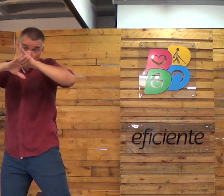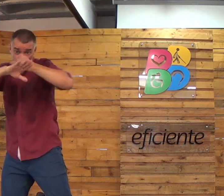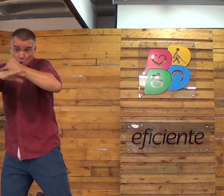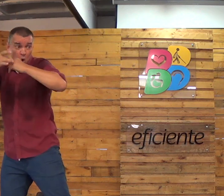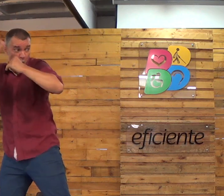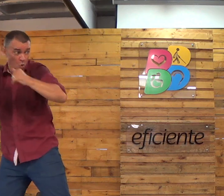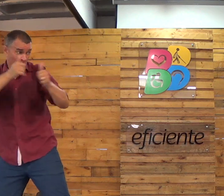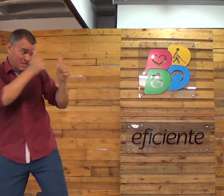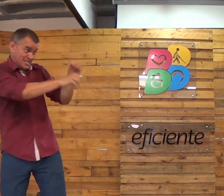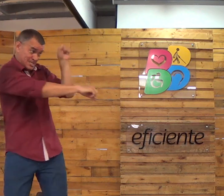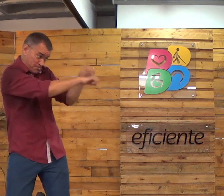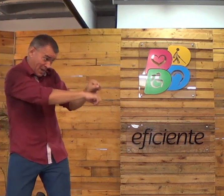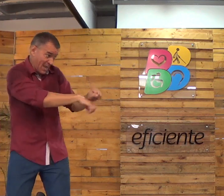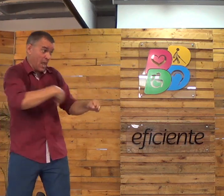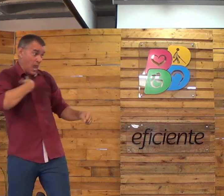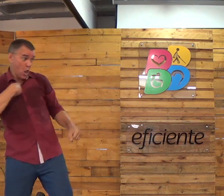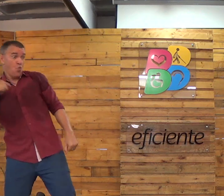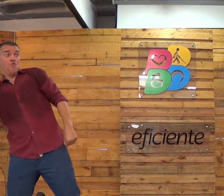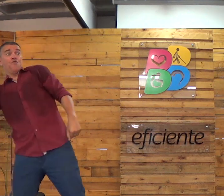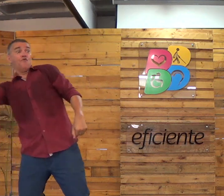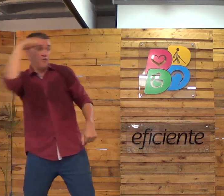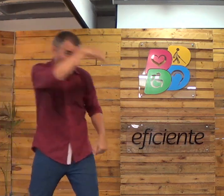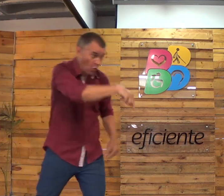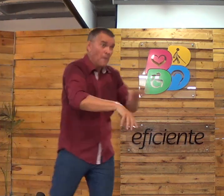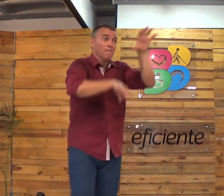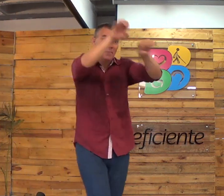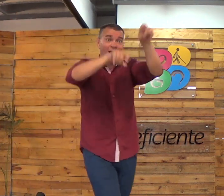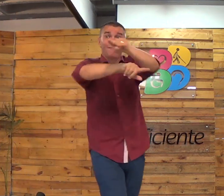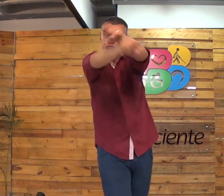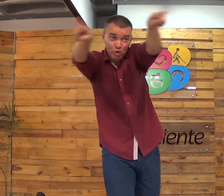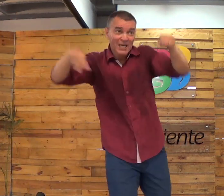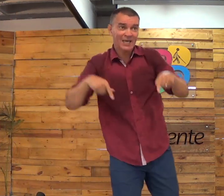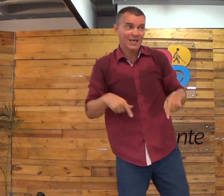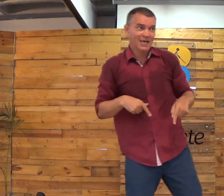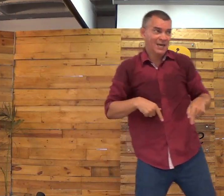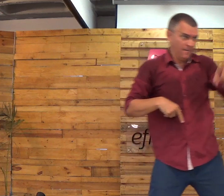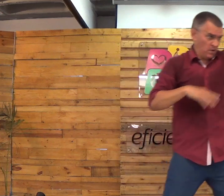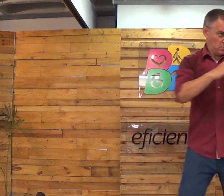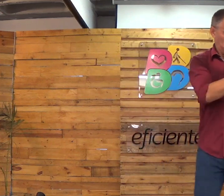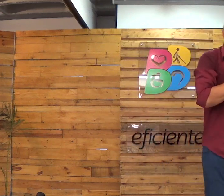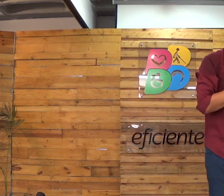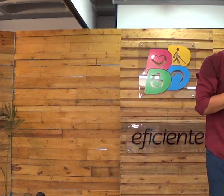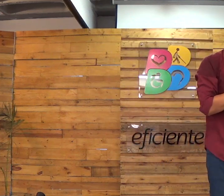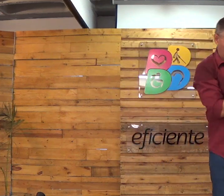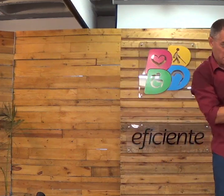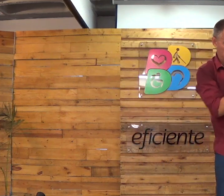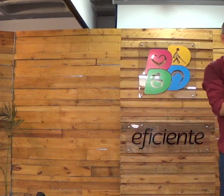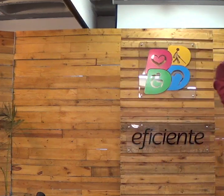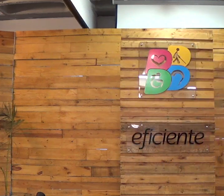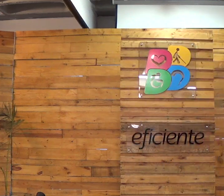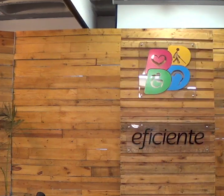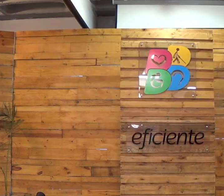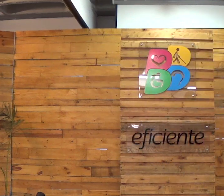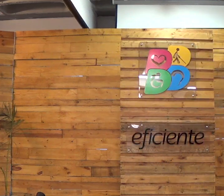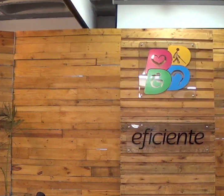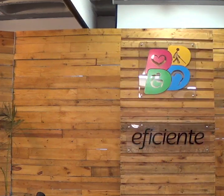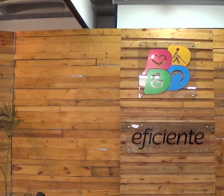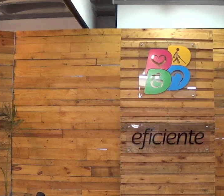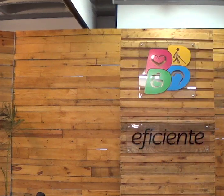deixou o lugar preparado. Porque Jesus um dia vai voltar para buscar todo mundo. Se você já nasceu de